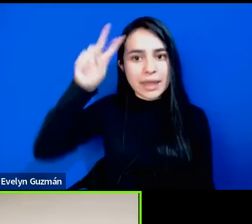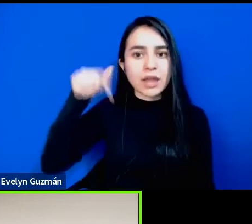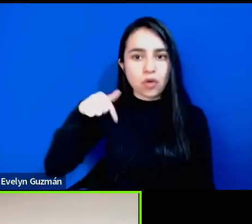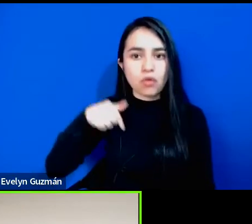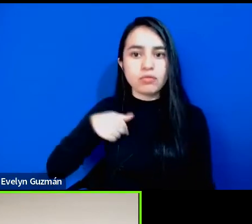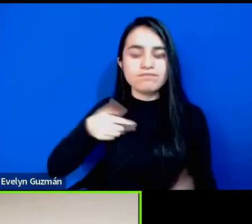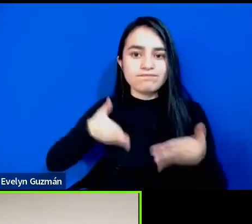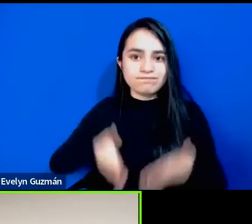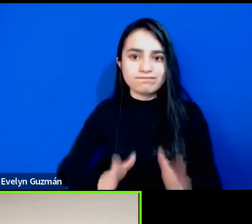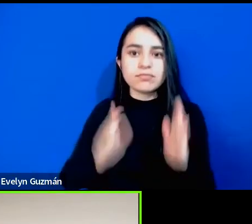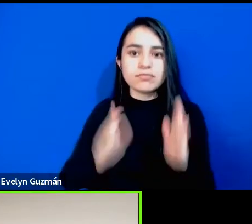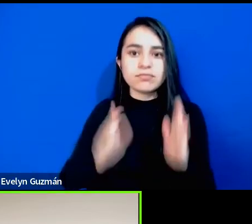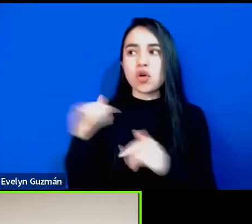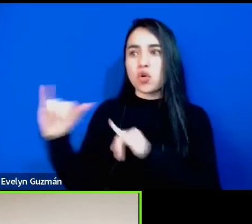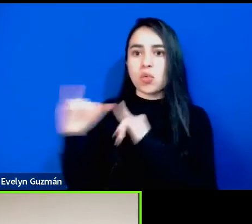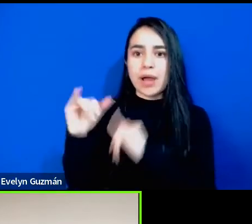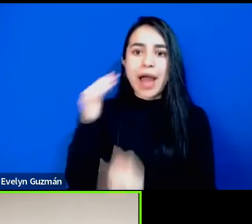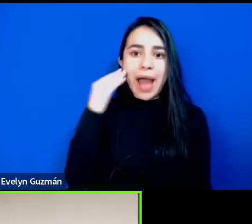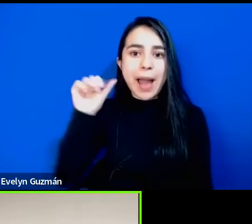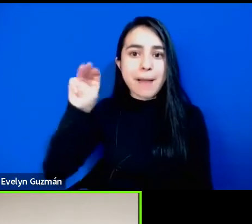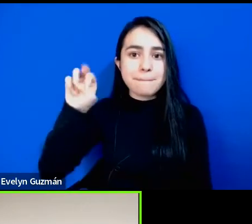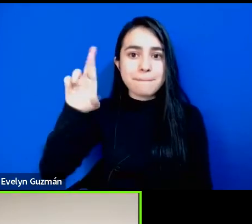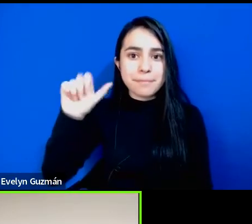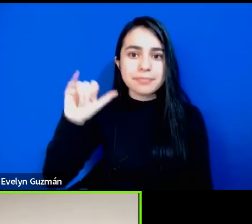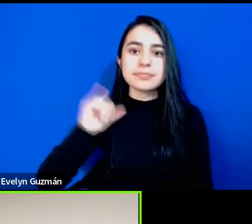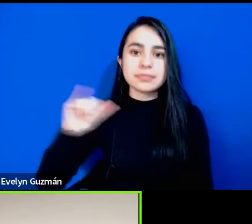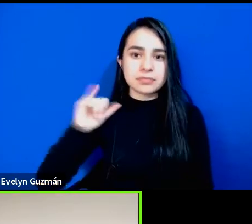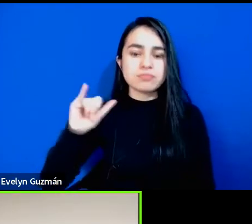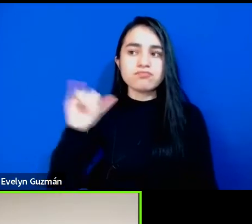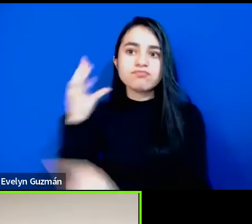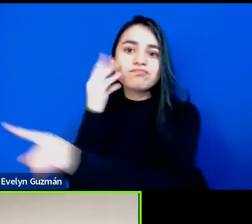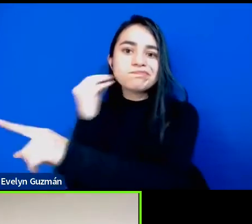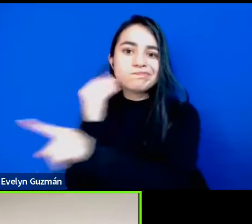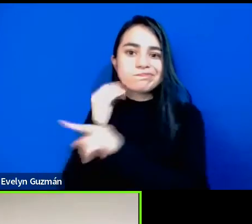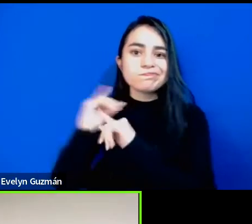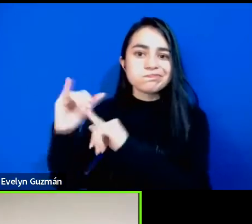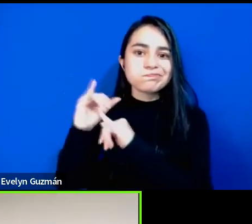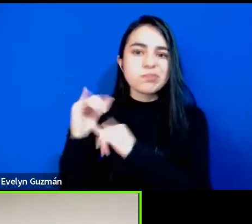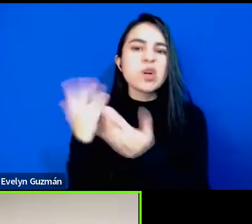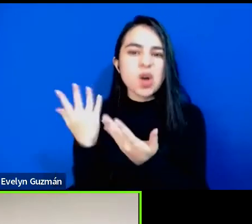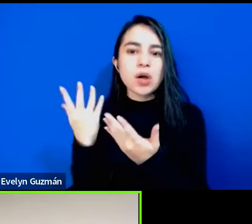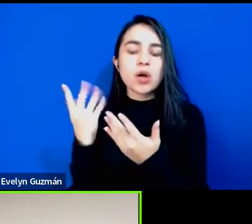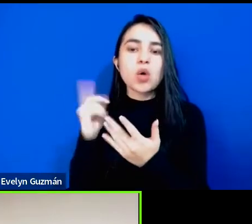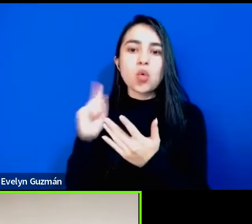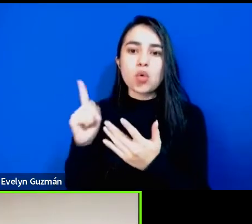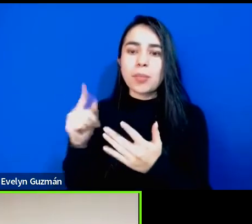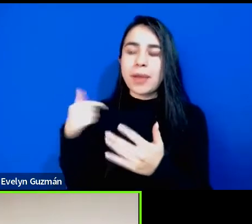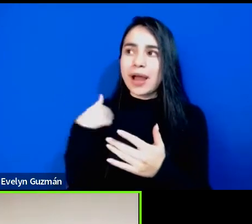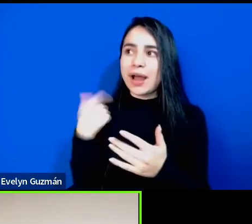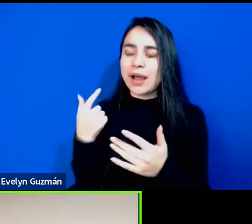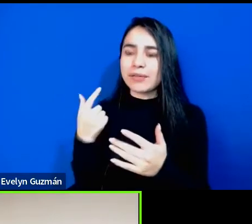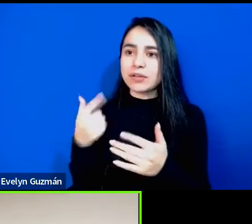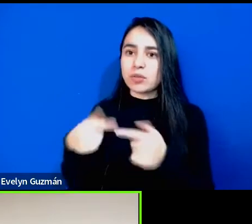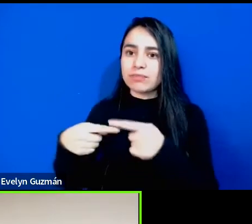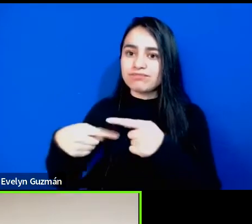experiencia con Mara de ser, este, de venir de esta como complicada